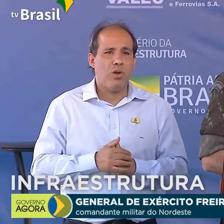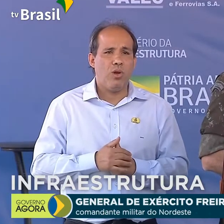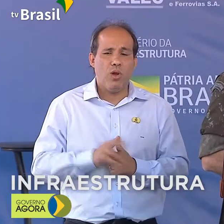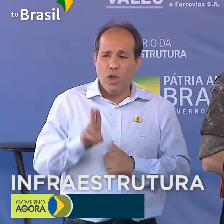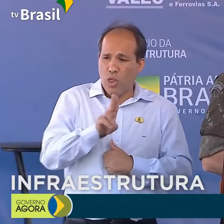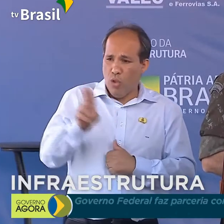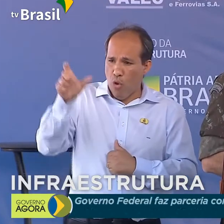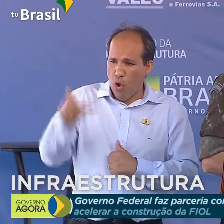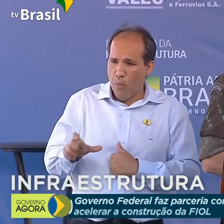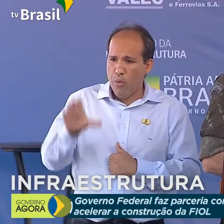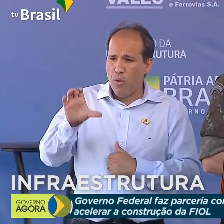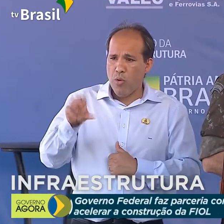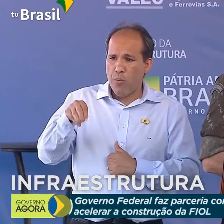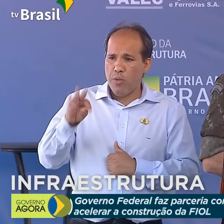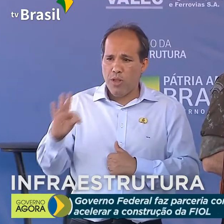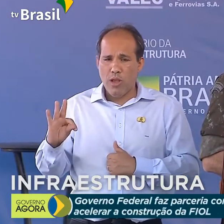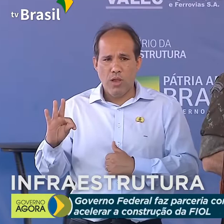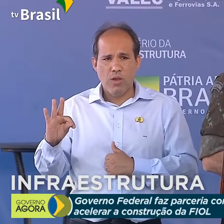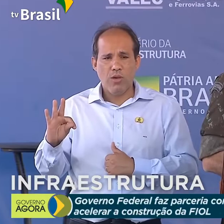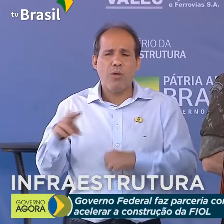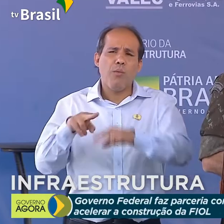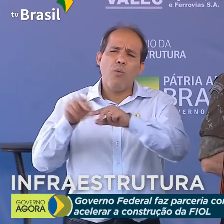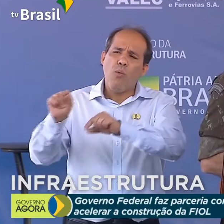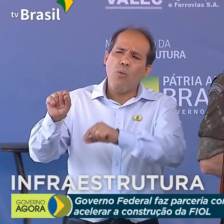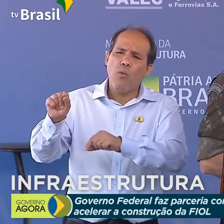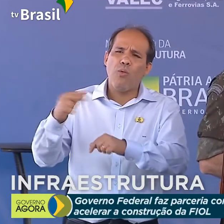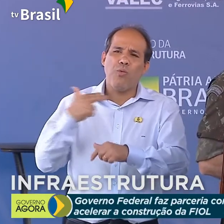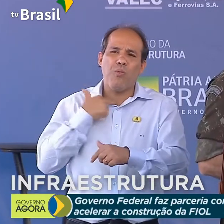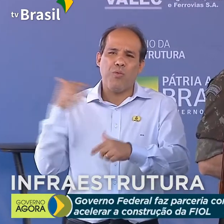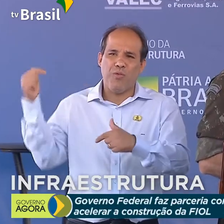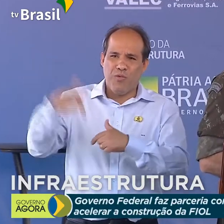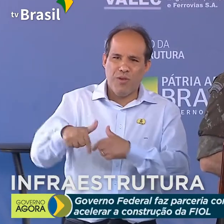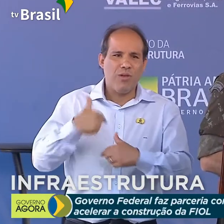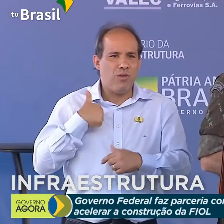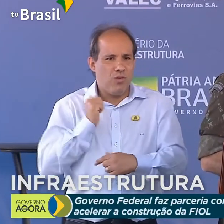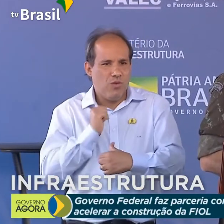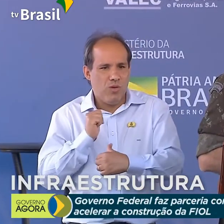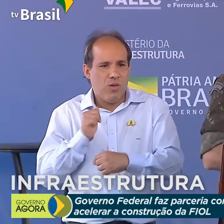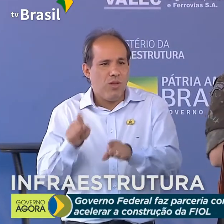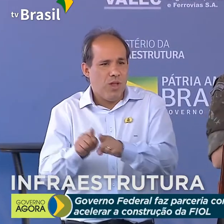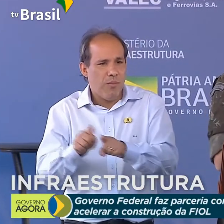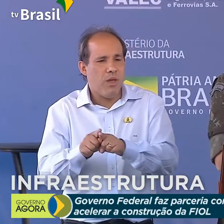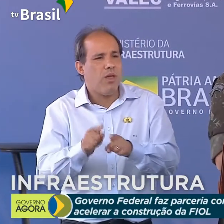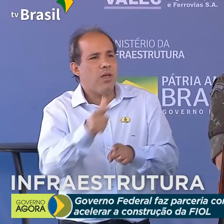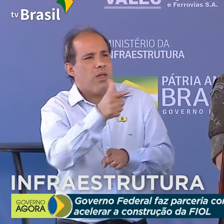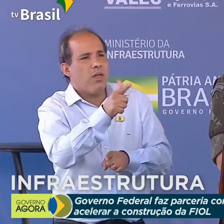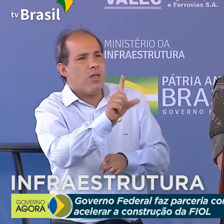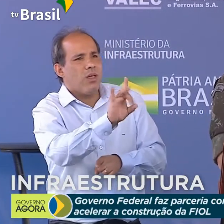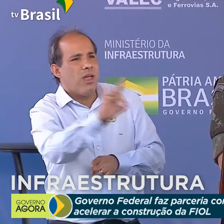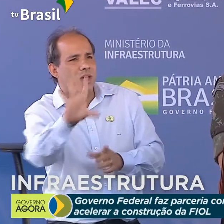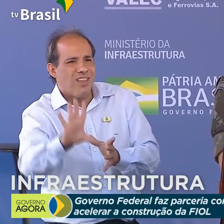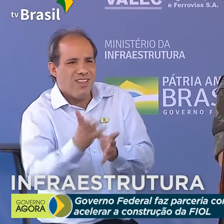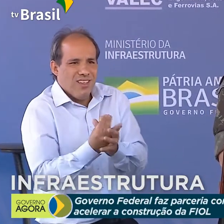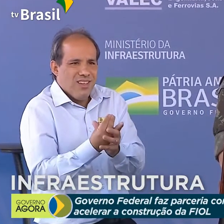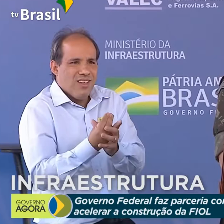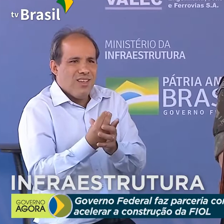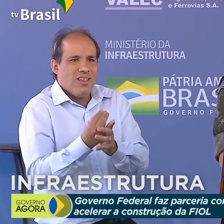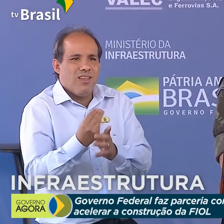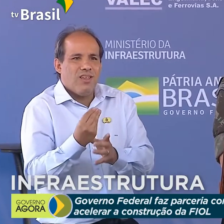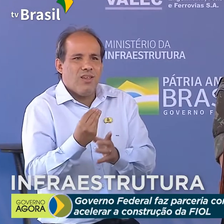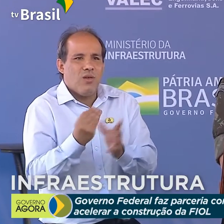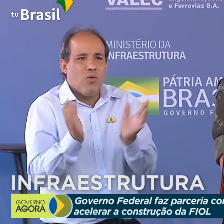comandante, já o Léo Pojol, que por motivos de força maior não pôde estar presente, e dos integrantes do Comando Militar do Nordeste,